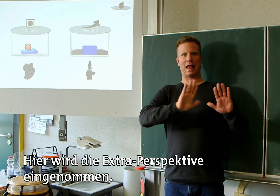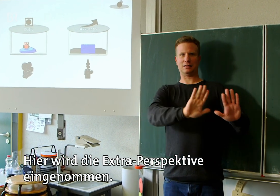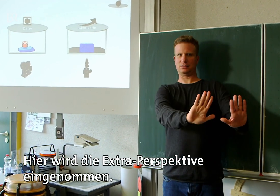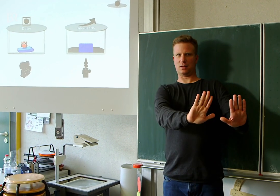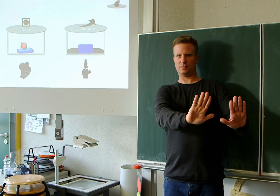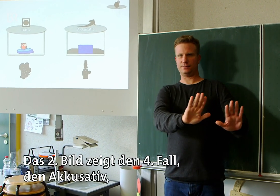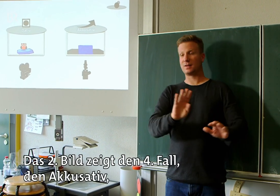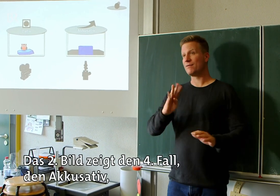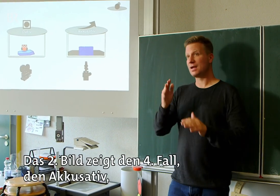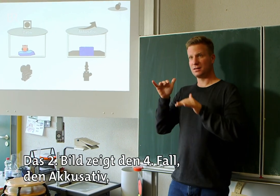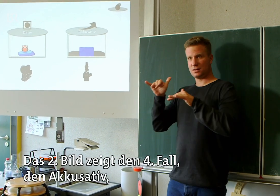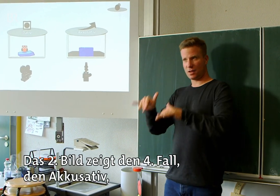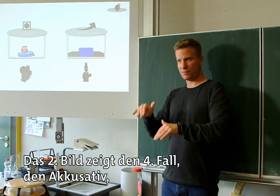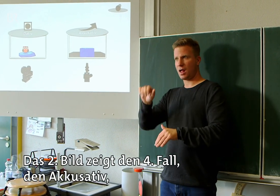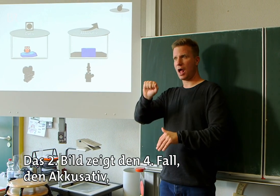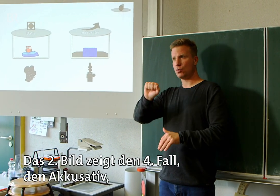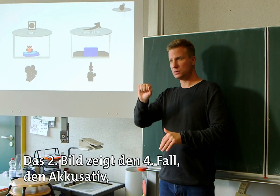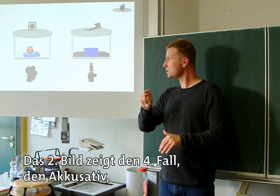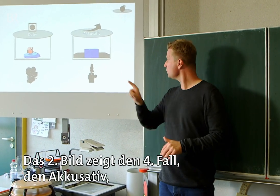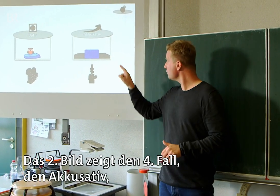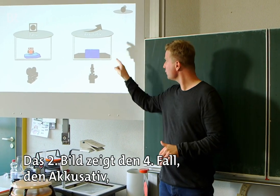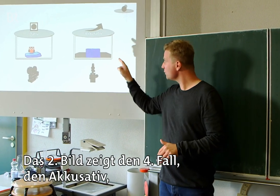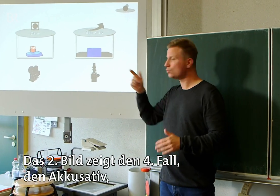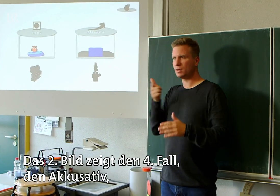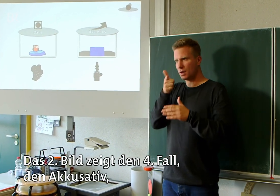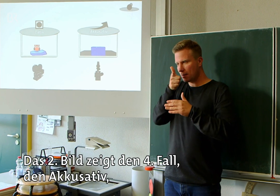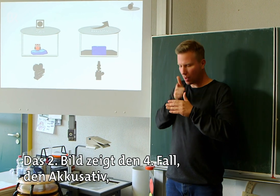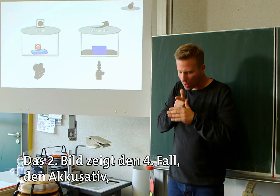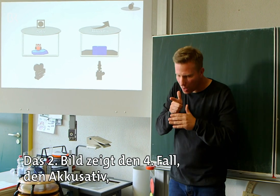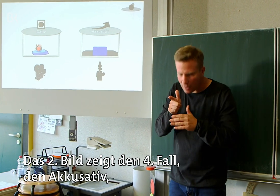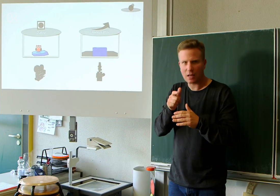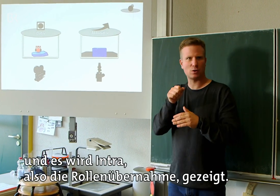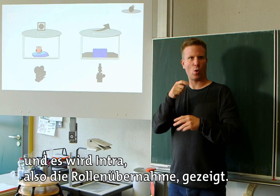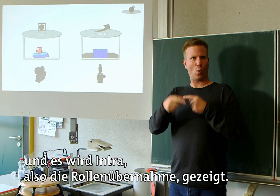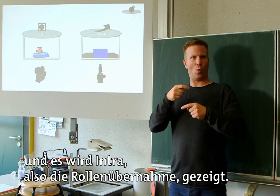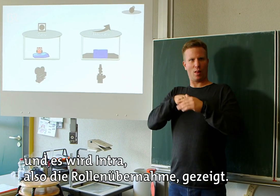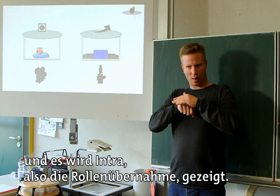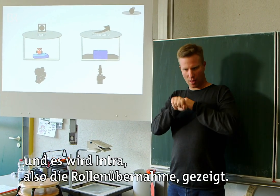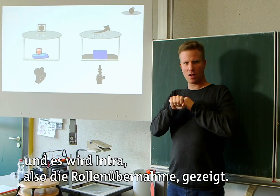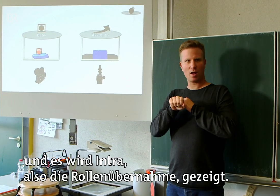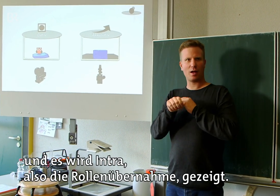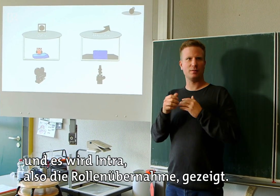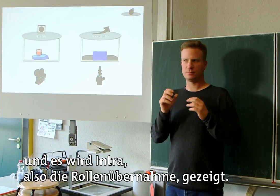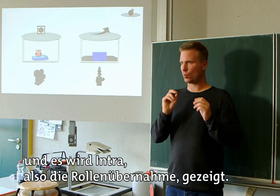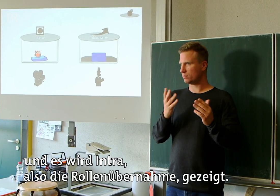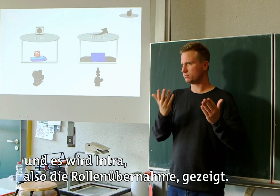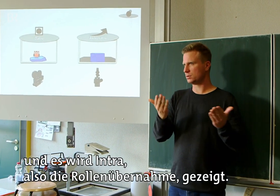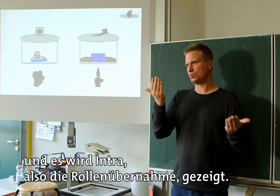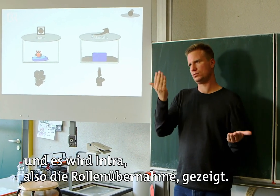eingenommen. Das zweite Bild zeigt den vierten Fall, den Akkusativ und es wird Intra, also die Rollenübernahme,